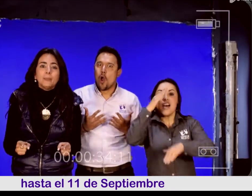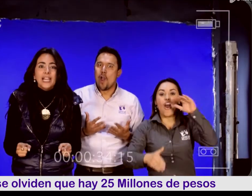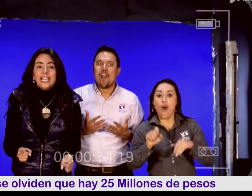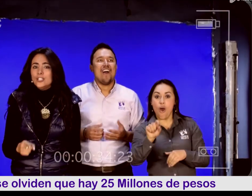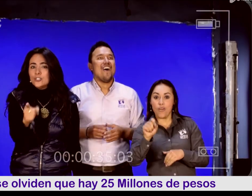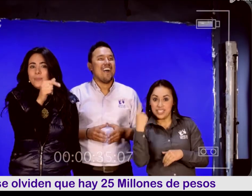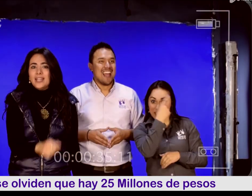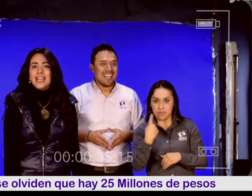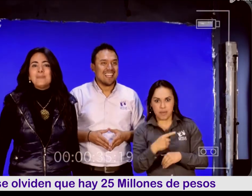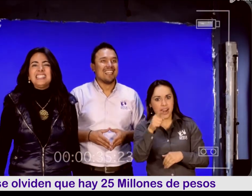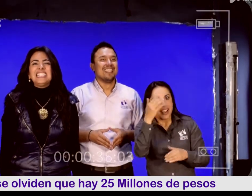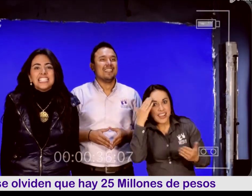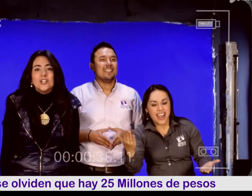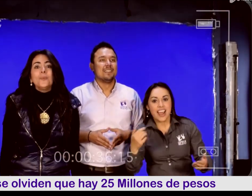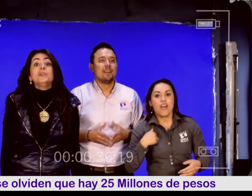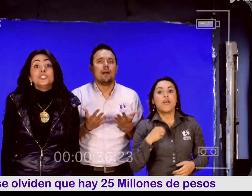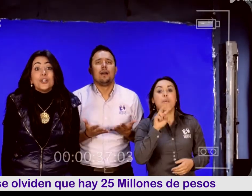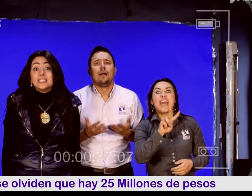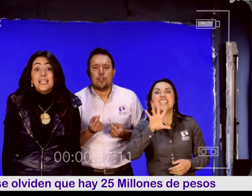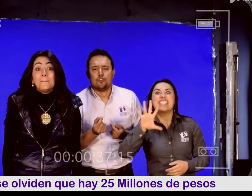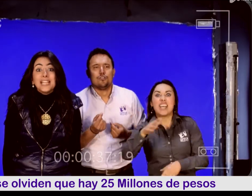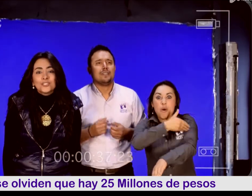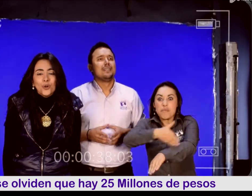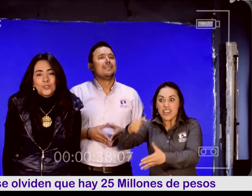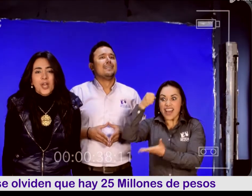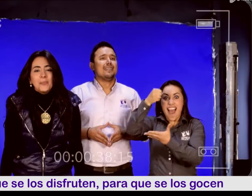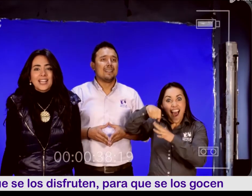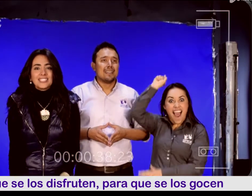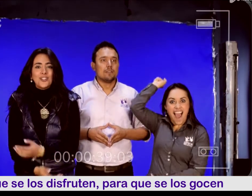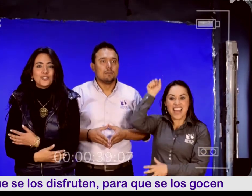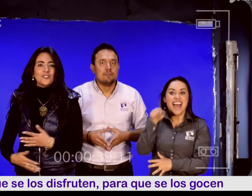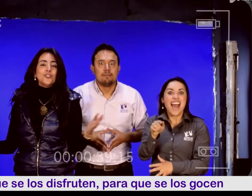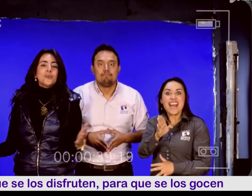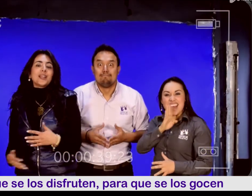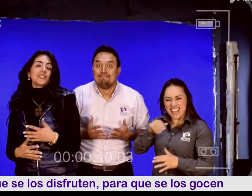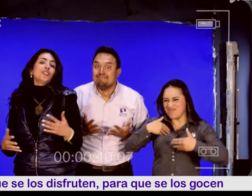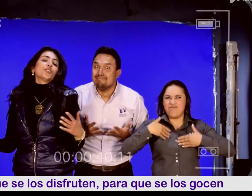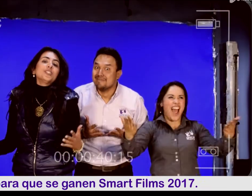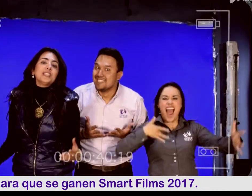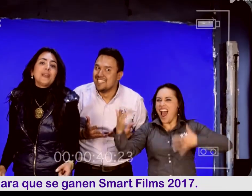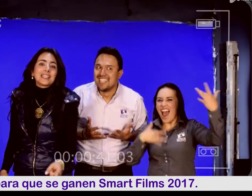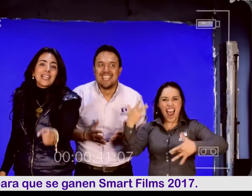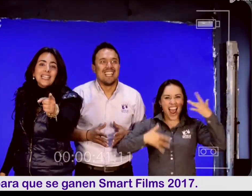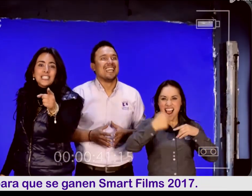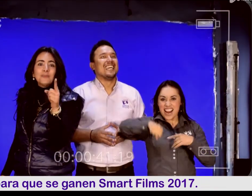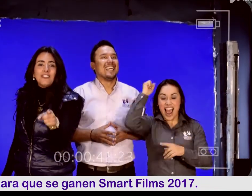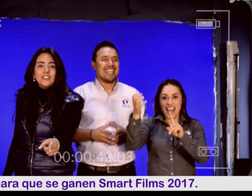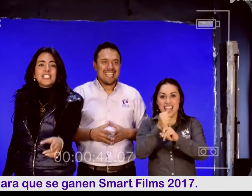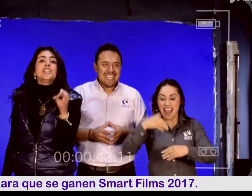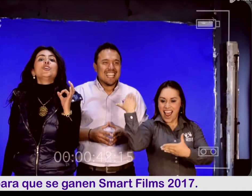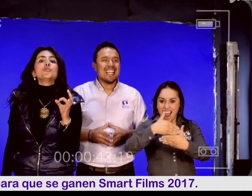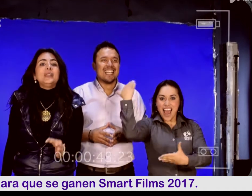septiembre. Y no se olviden que hay 25 millones de pesos para que se los disfruten, para que se los gocen y para que se ganen